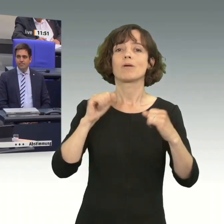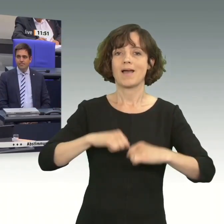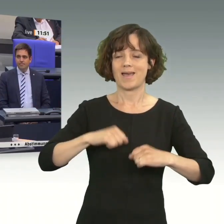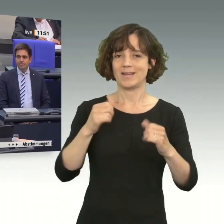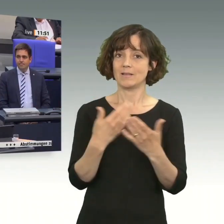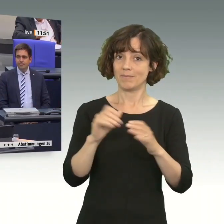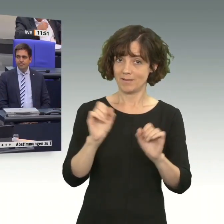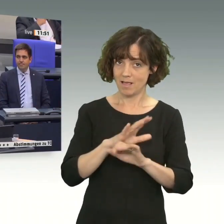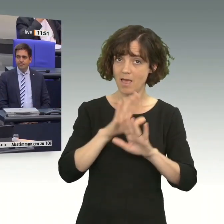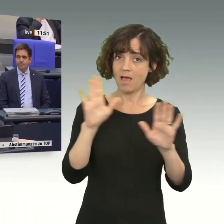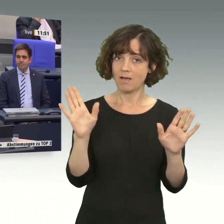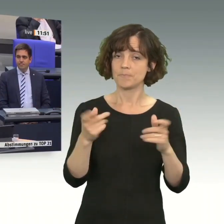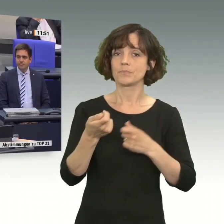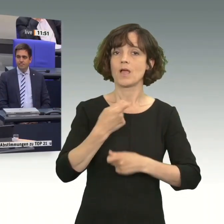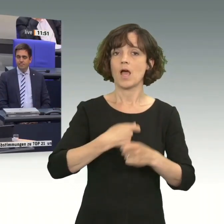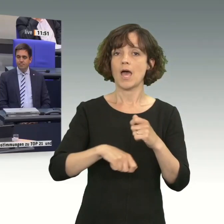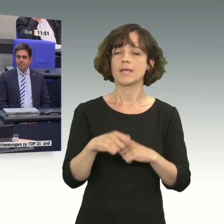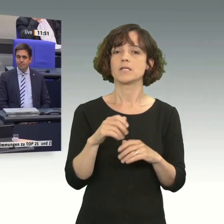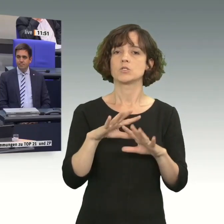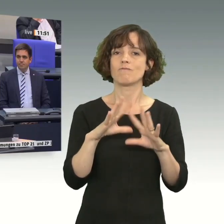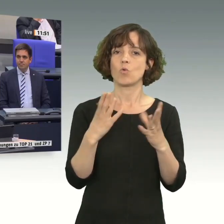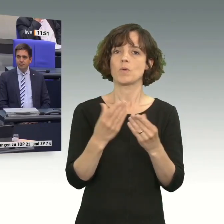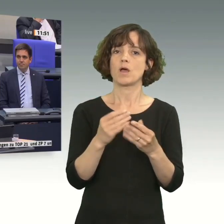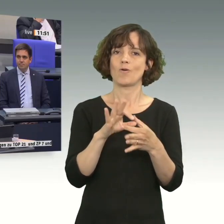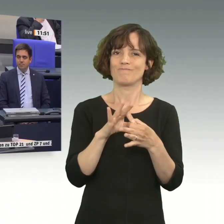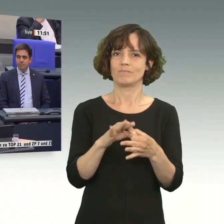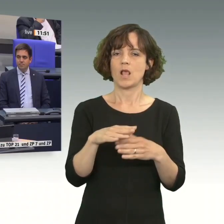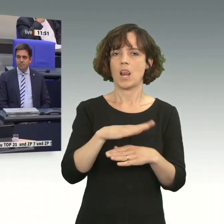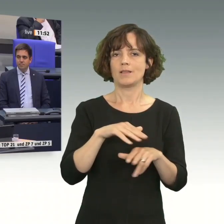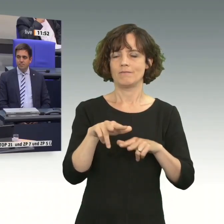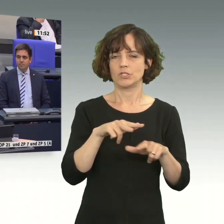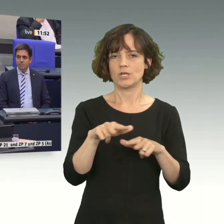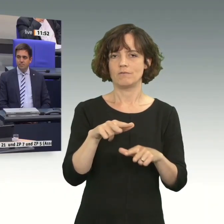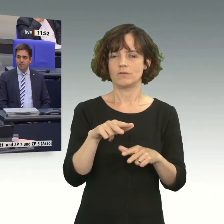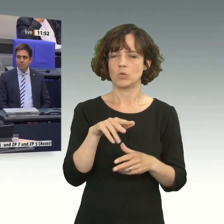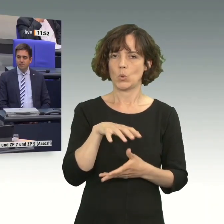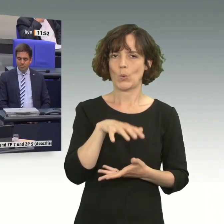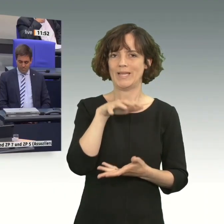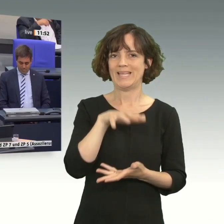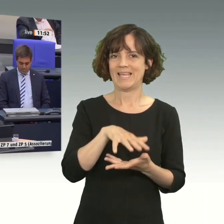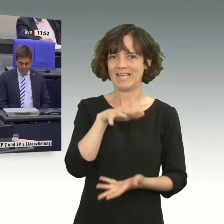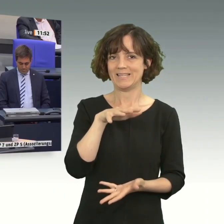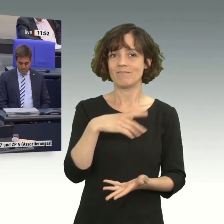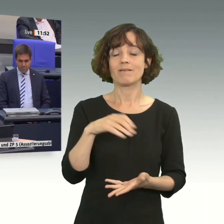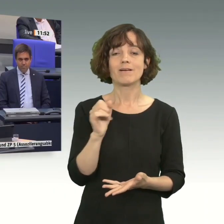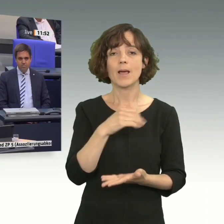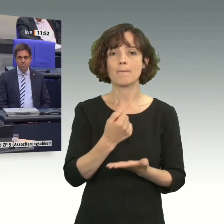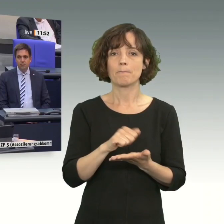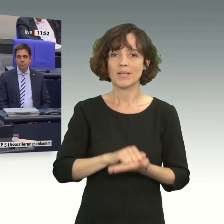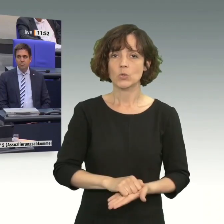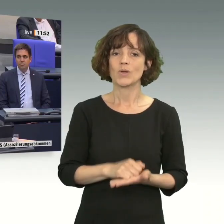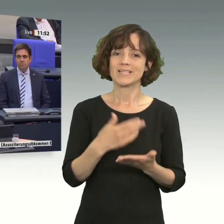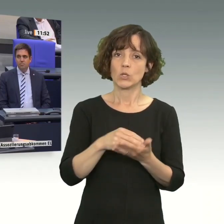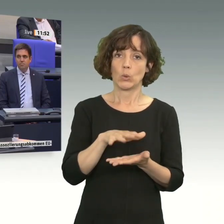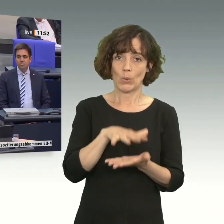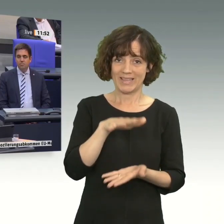klare Handelsvolumina, auch in der Landwirtschaft, Kontingente. Und wir betonen sehr klar, dass diese Kontingente,